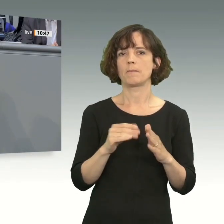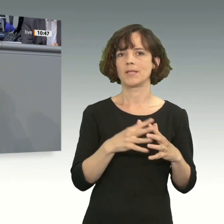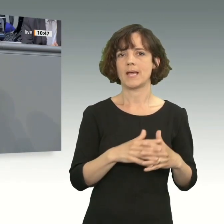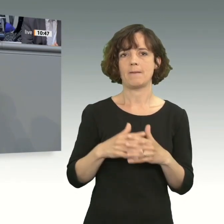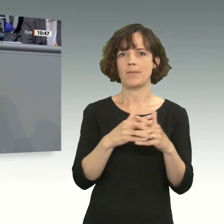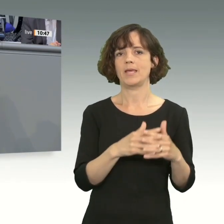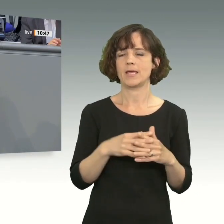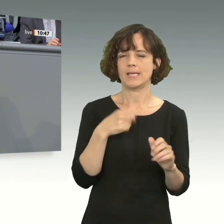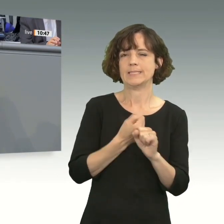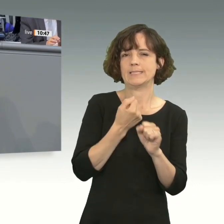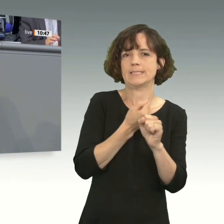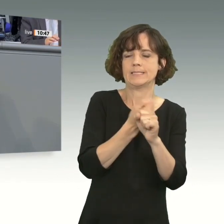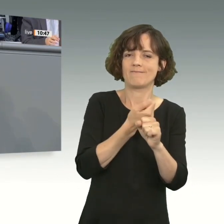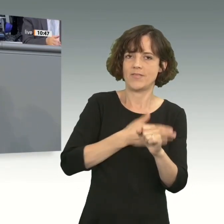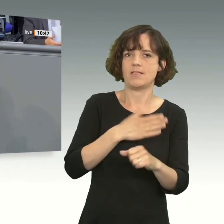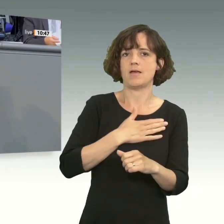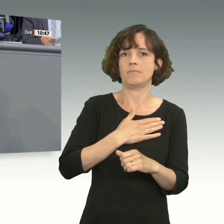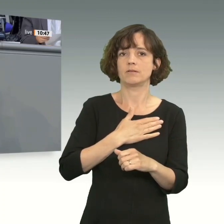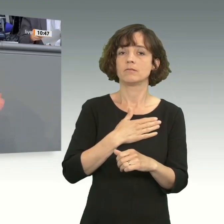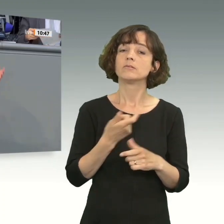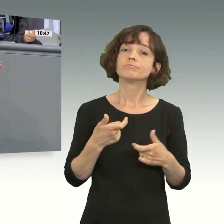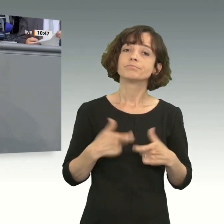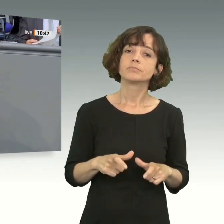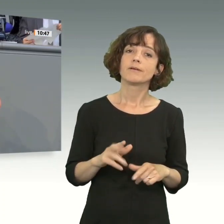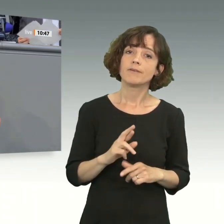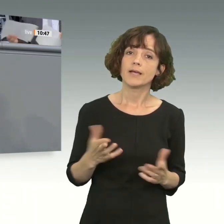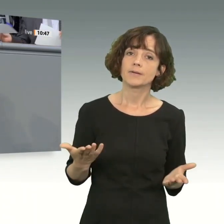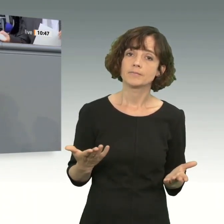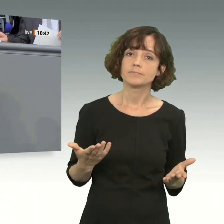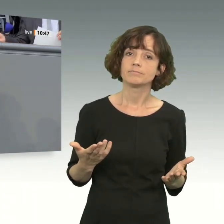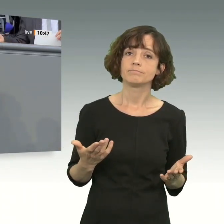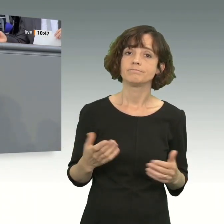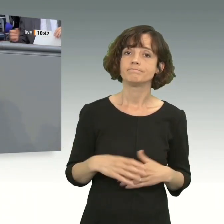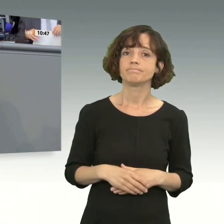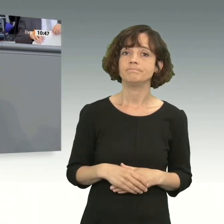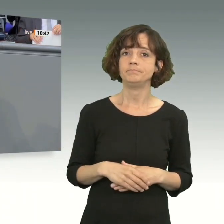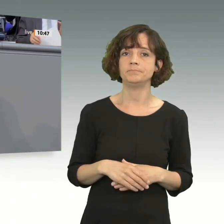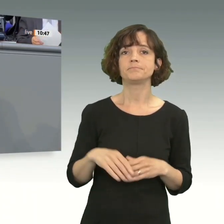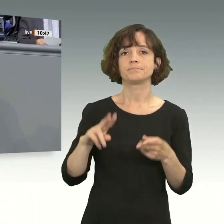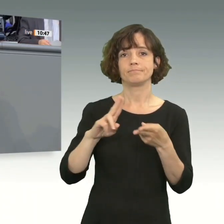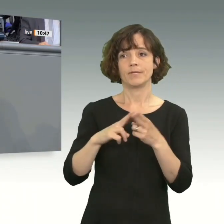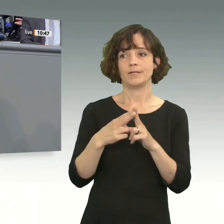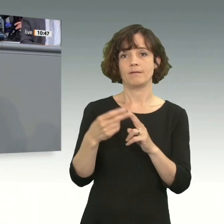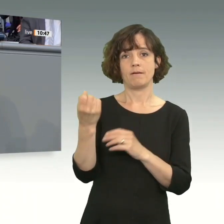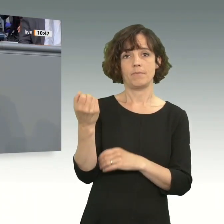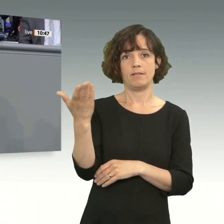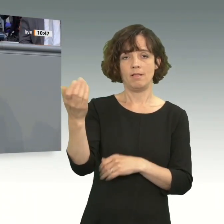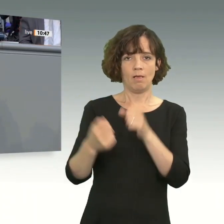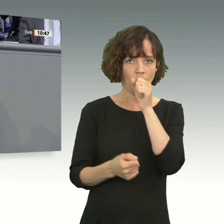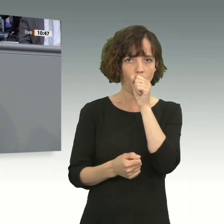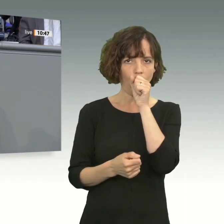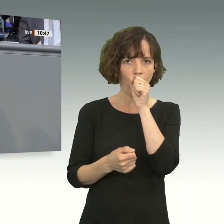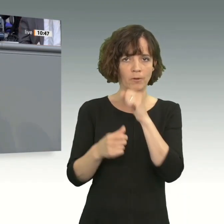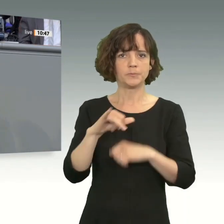immer gekämpft haben. Verhindert haben es vor allem Mitglieder dieser Ampelregierung,